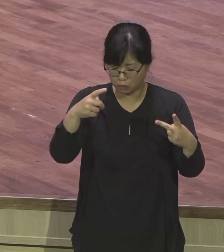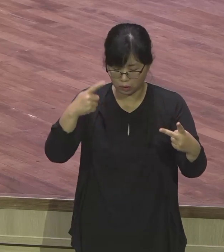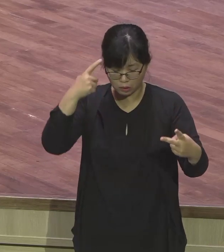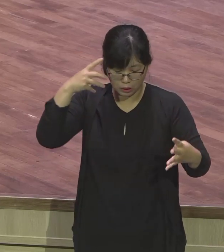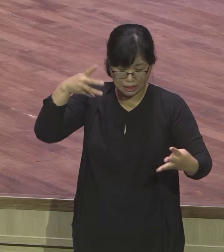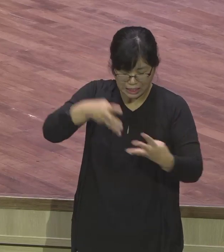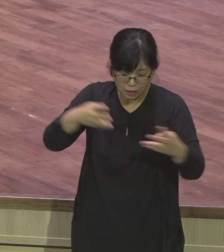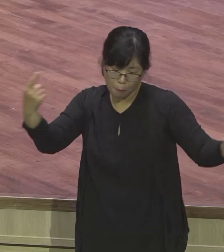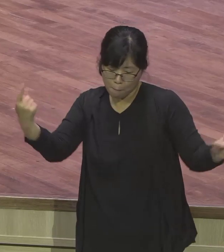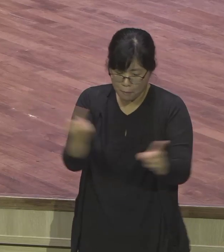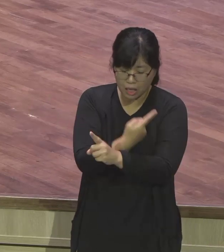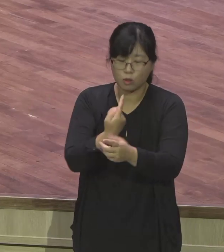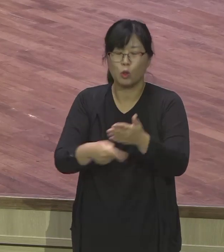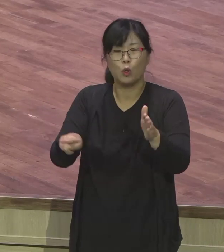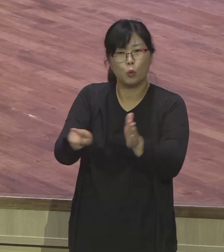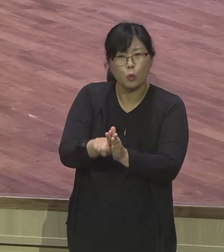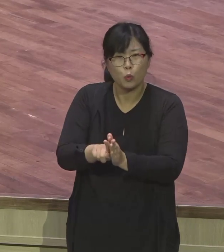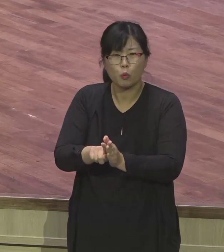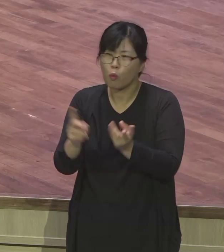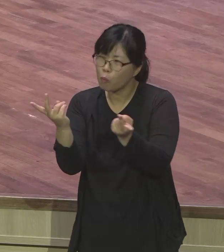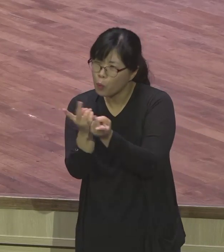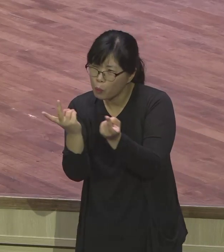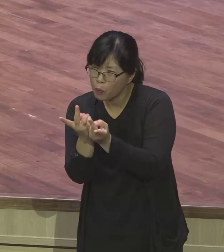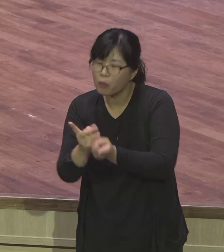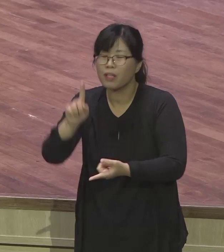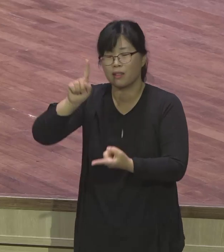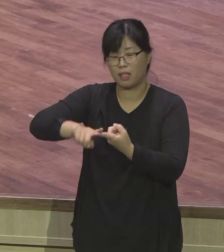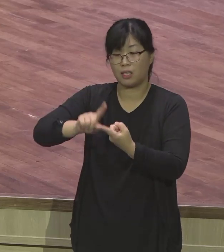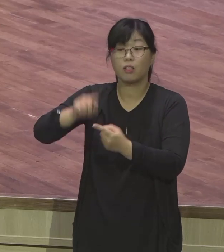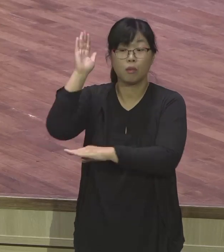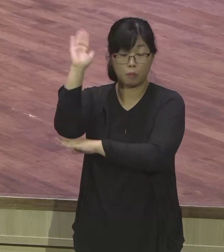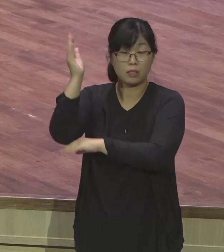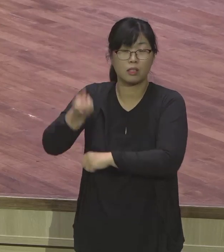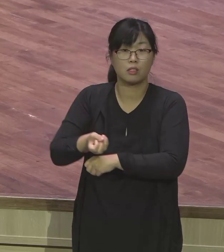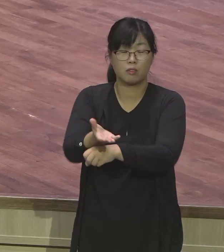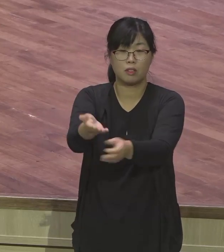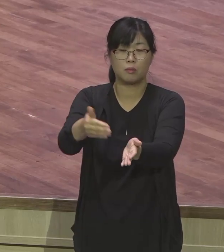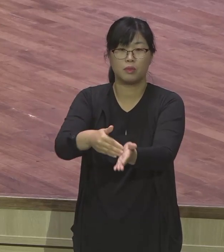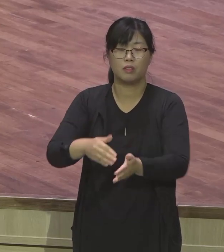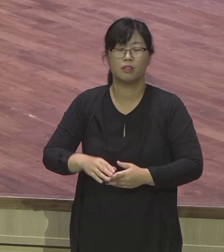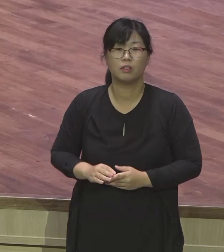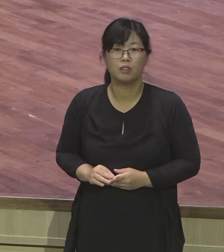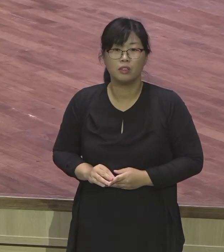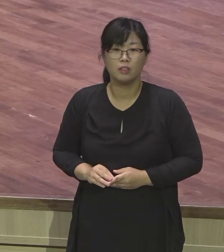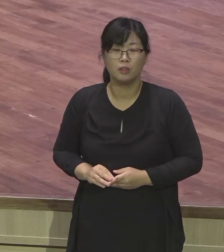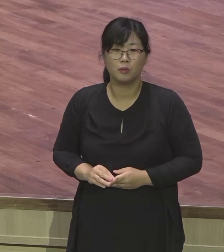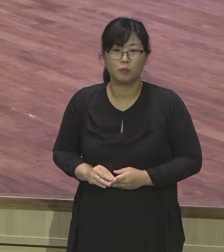성장하고 경제적으로 성장하는 비결이 뭐냐, 그런 말씀들을 드렸습니다.